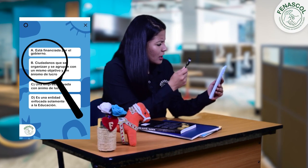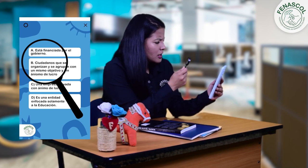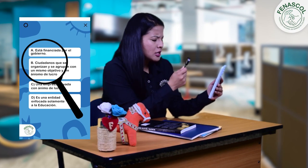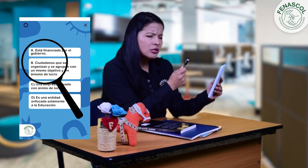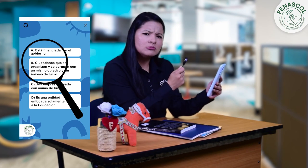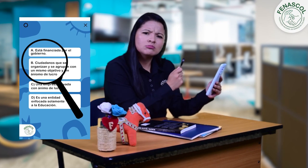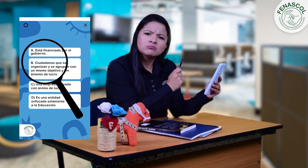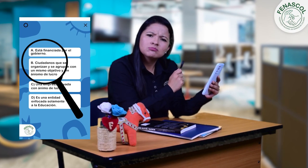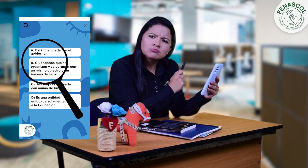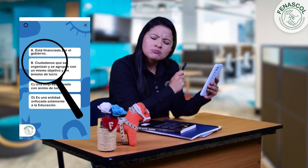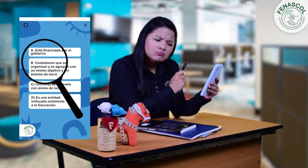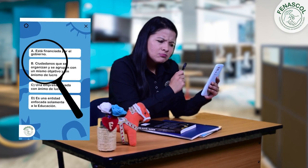Mmm.